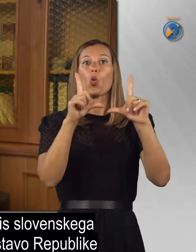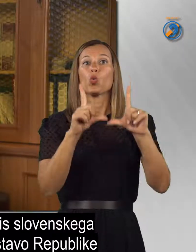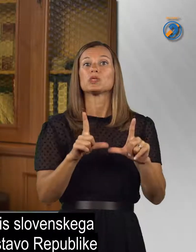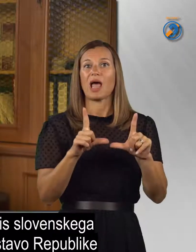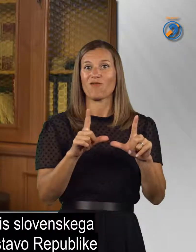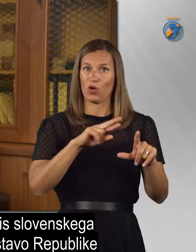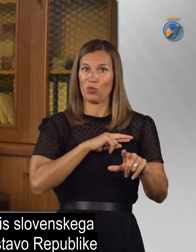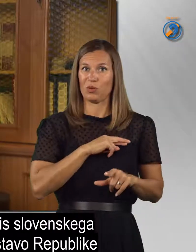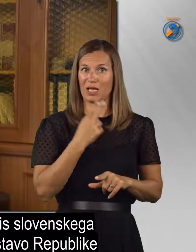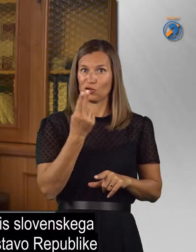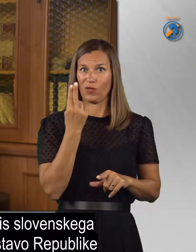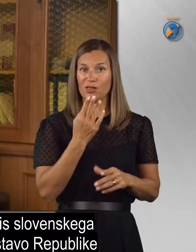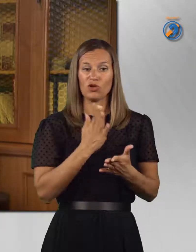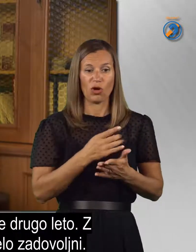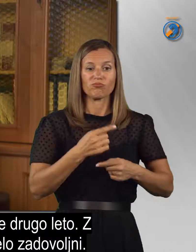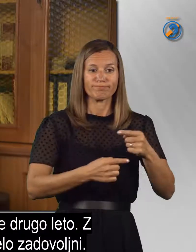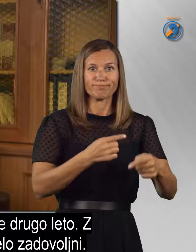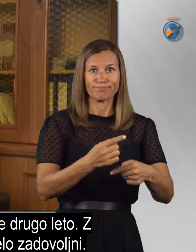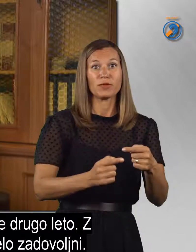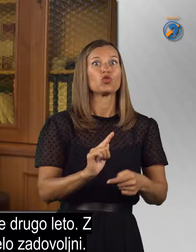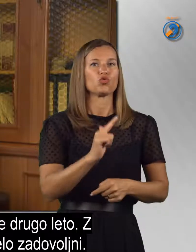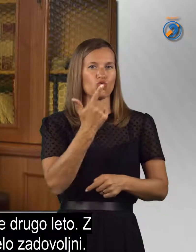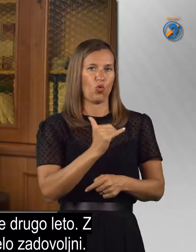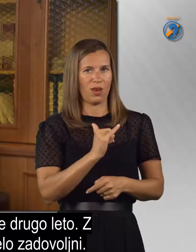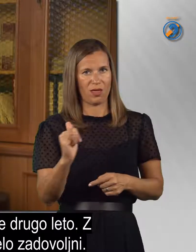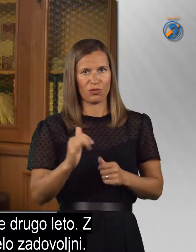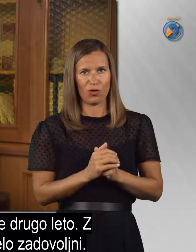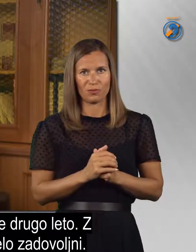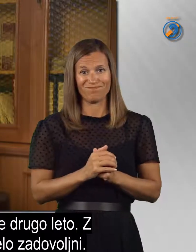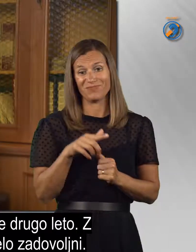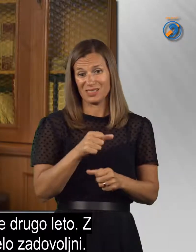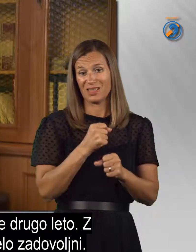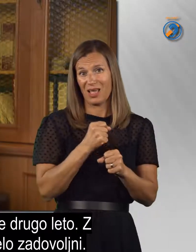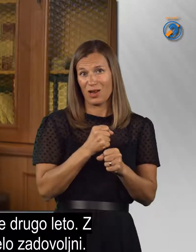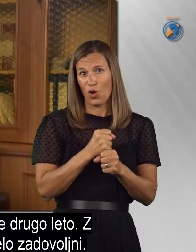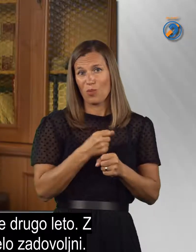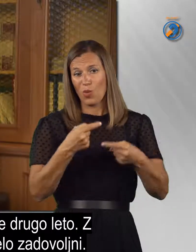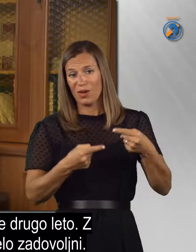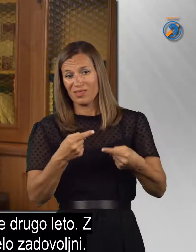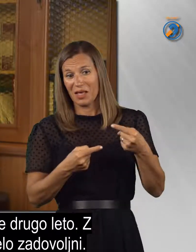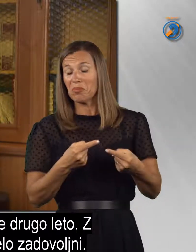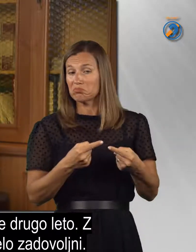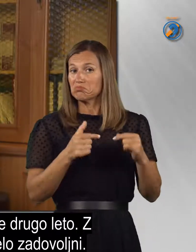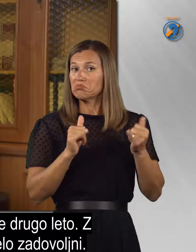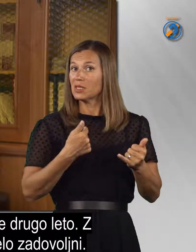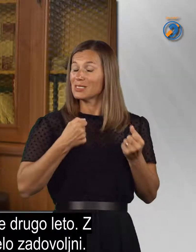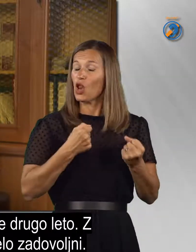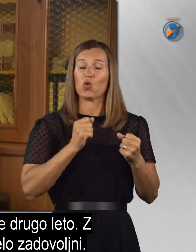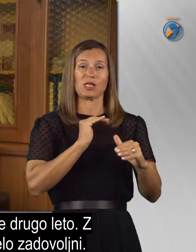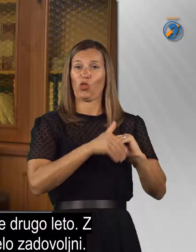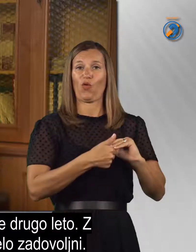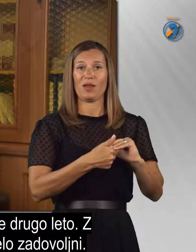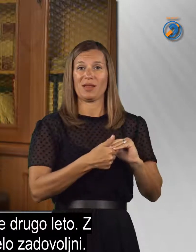jezika v ustavo Republike Slovenije teče sedaj že drugo leto. Z delom in z